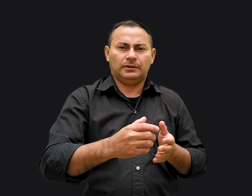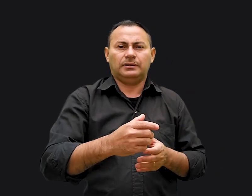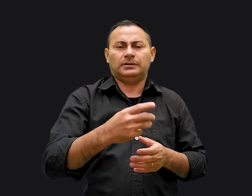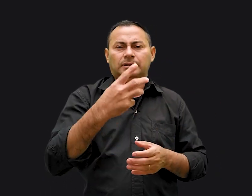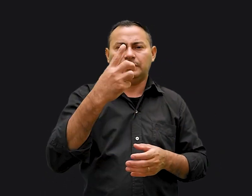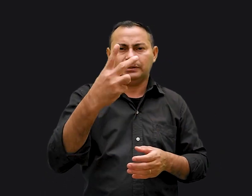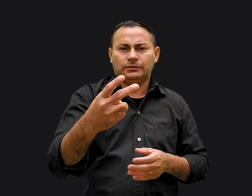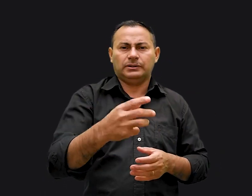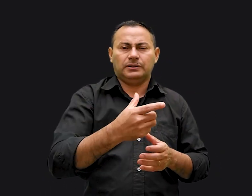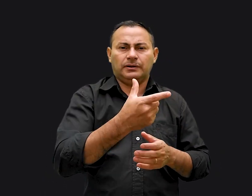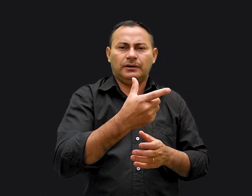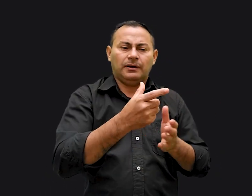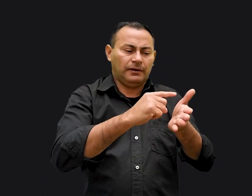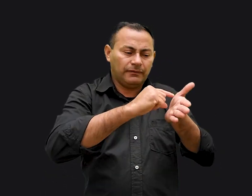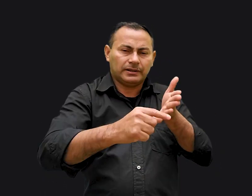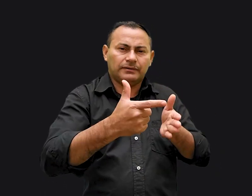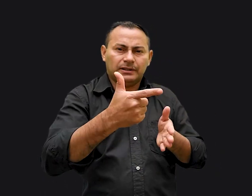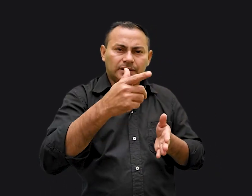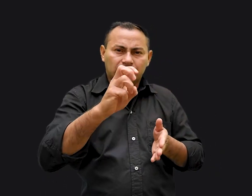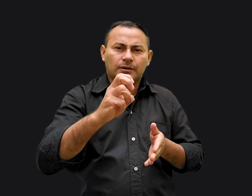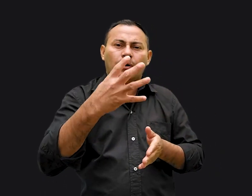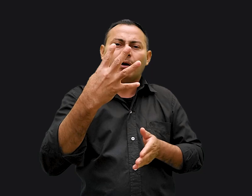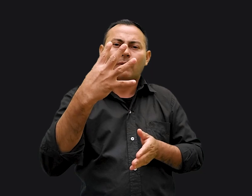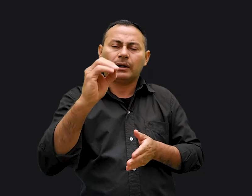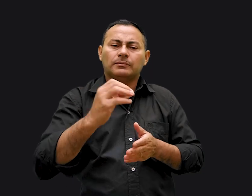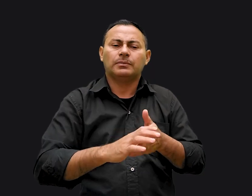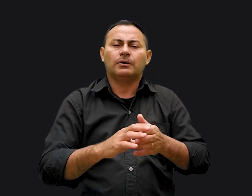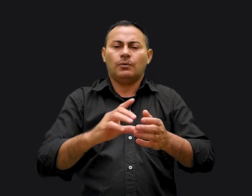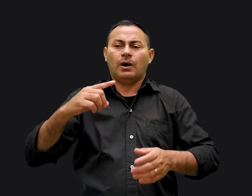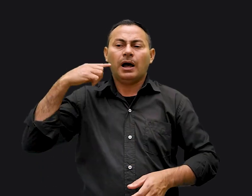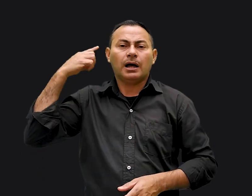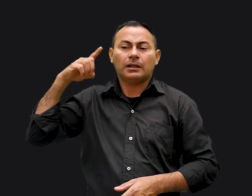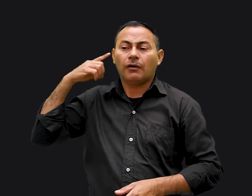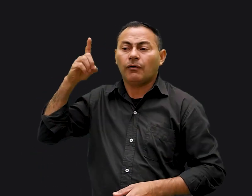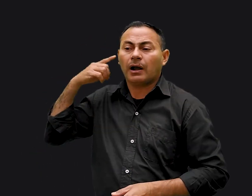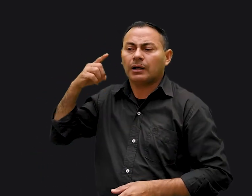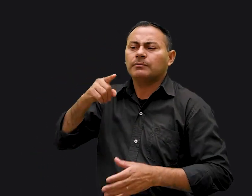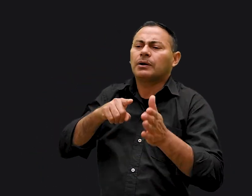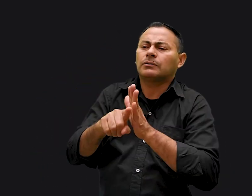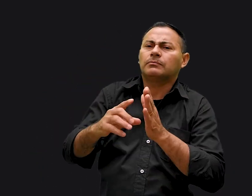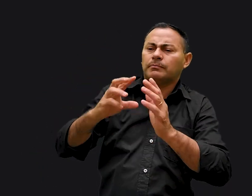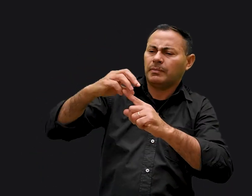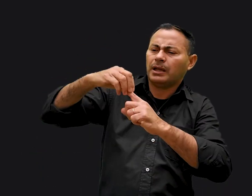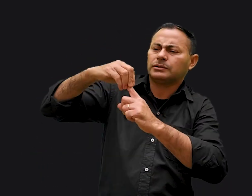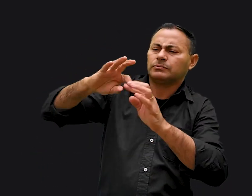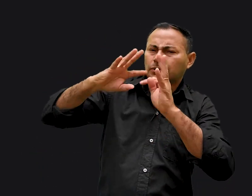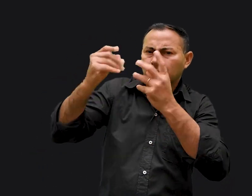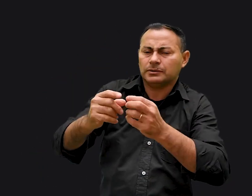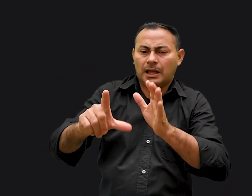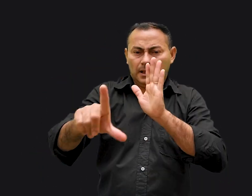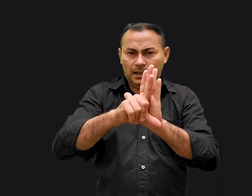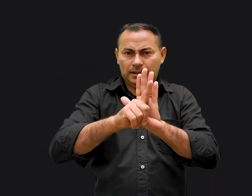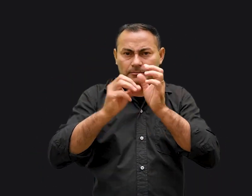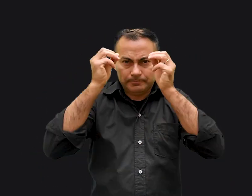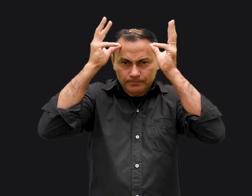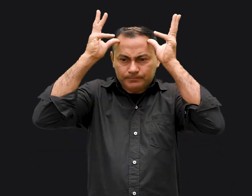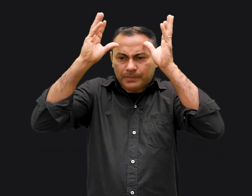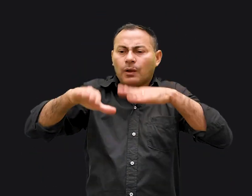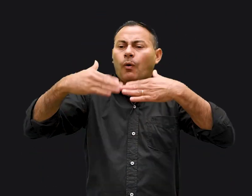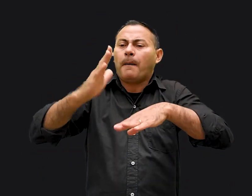35 a 40, quando um advogado inteligente perguntou-lhe, mestre, de todas aquelas leis de Moisés, qual é a